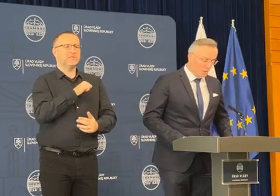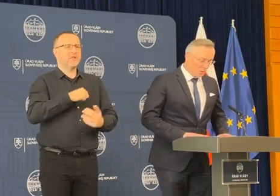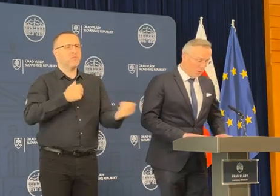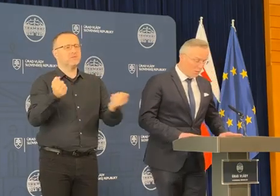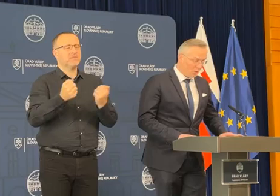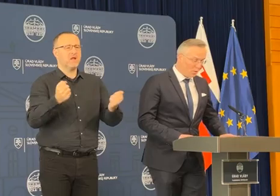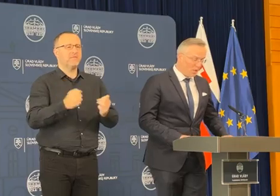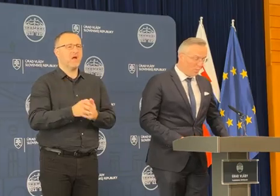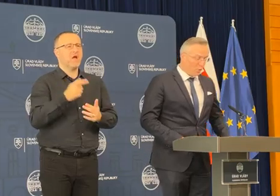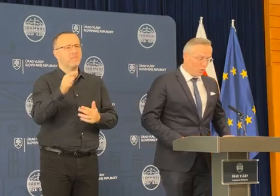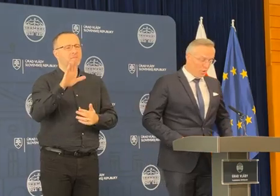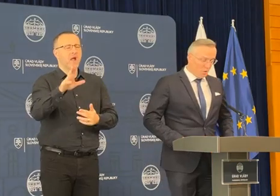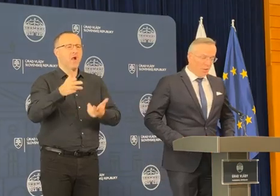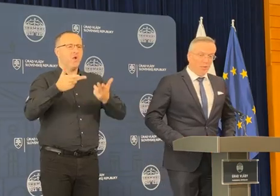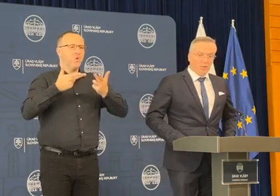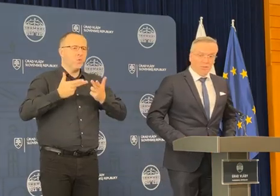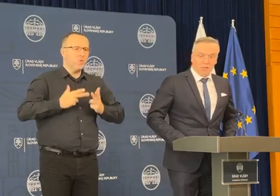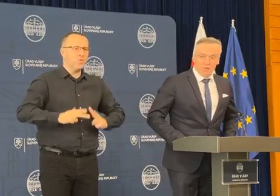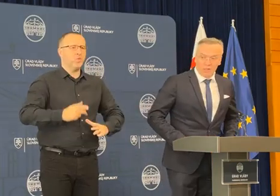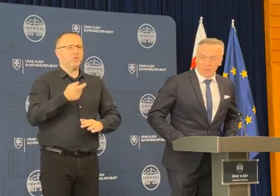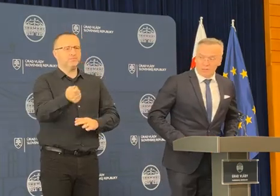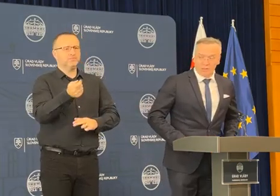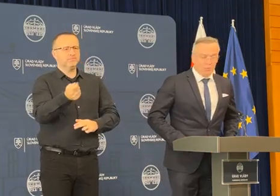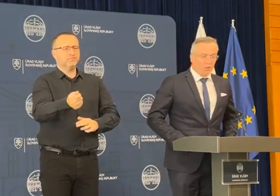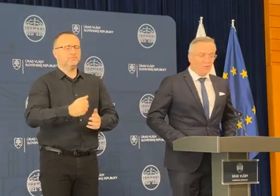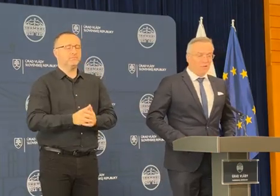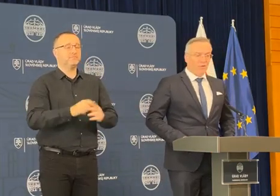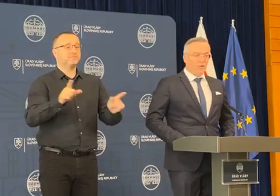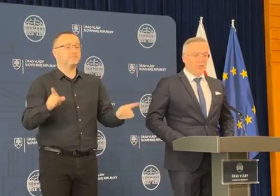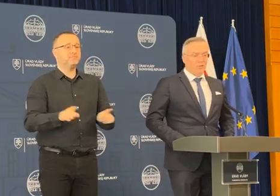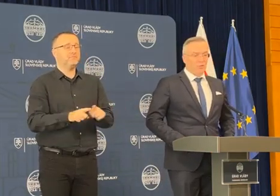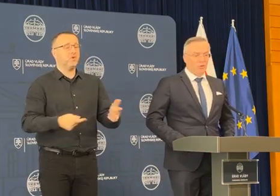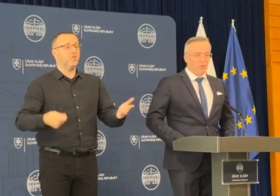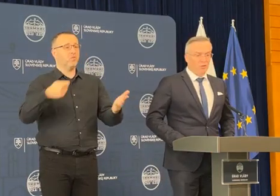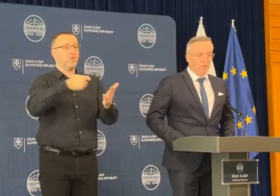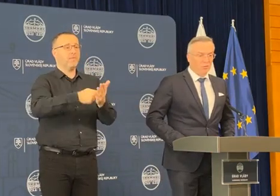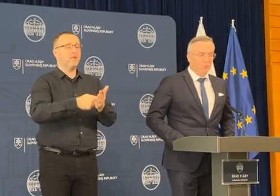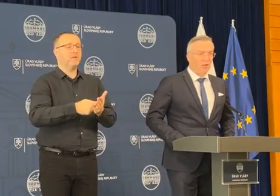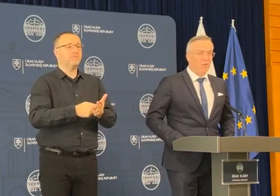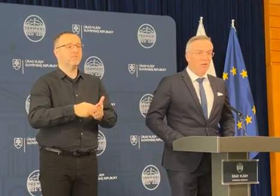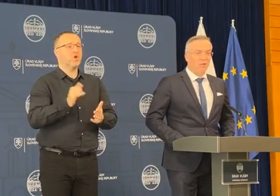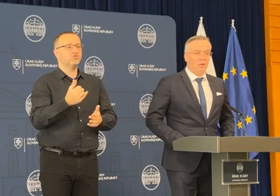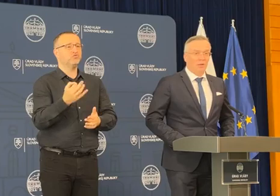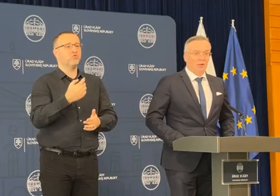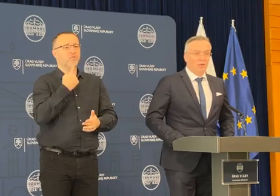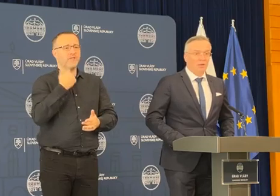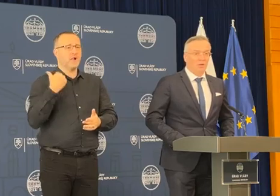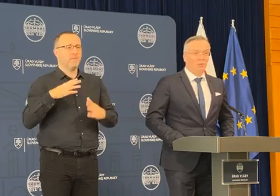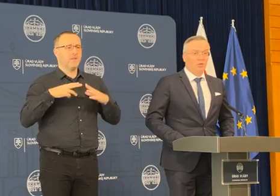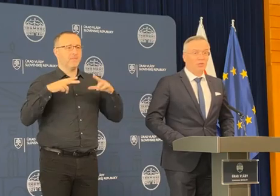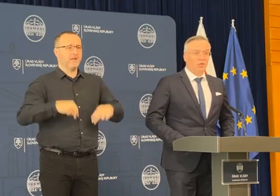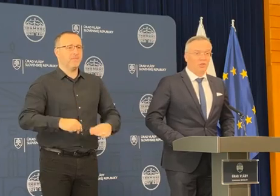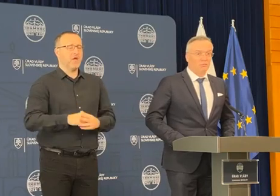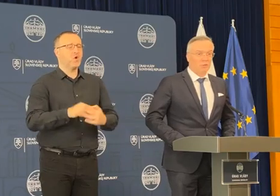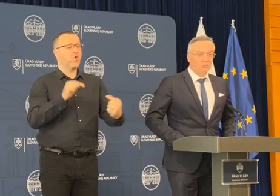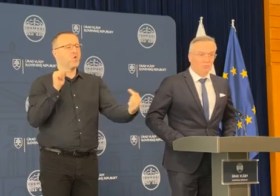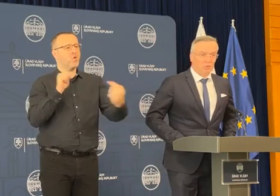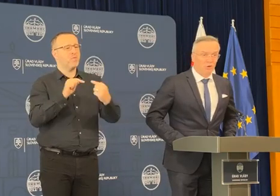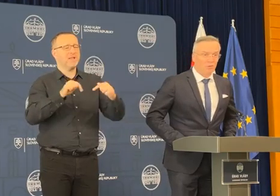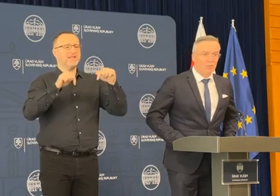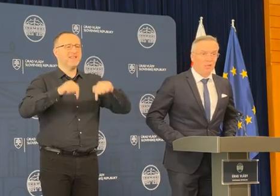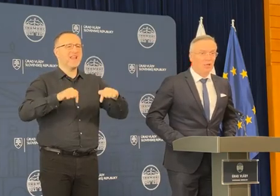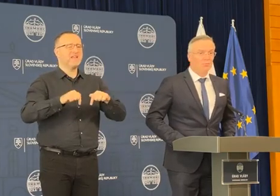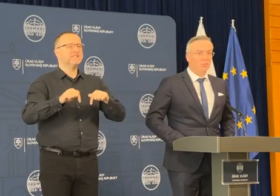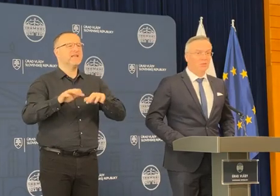kľude a pokoji. Zároveň len doplním kvantifikáciu k tomu, čo uvidol už pán premiér. Oproti dnešným